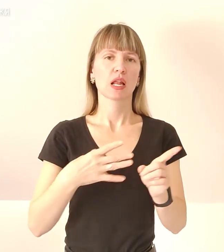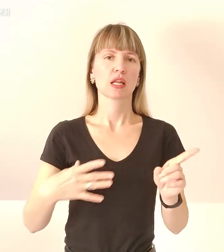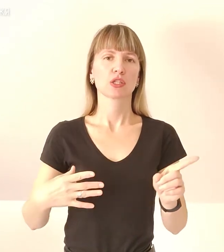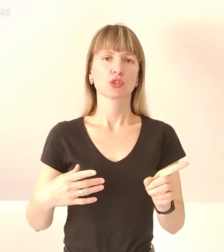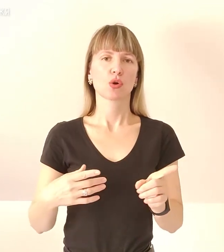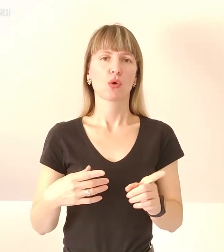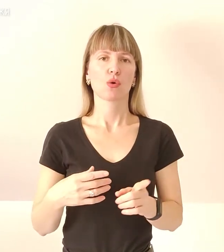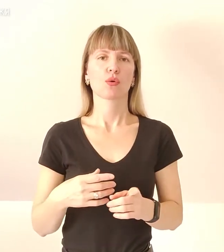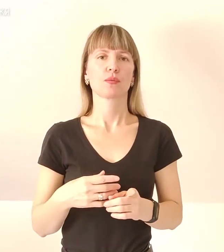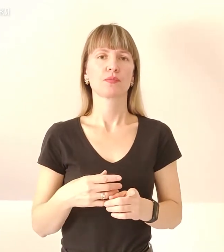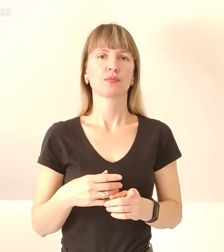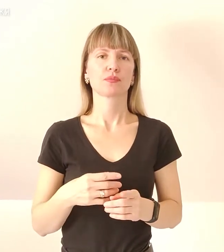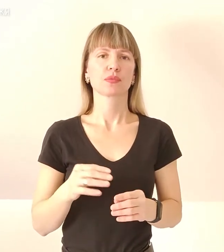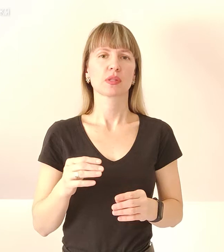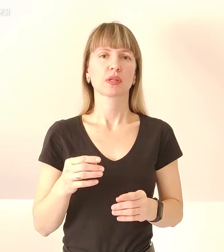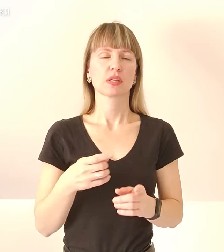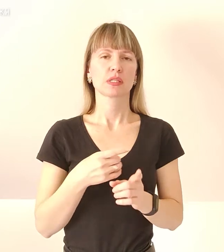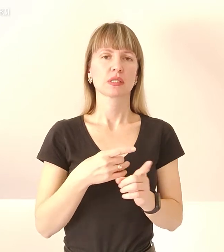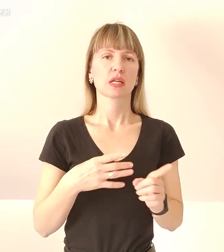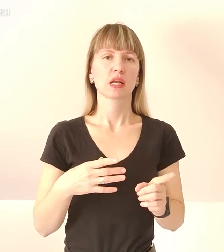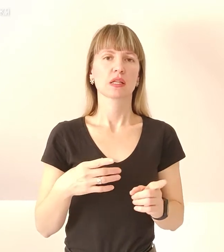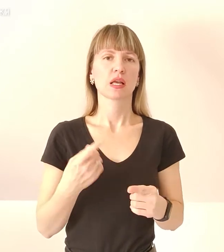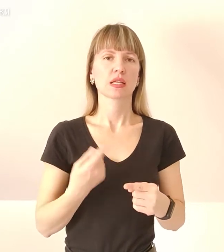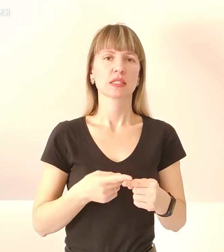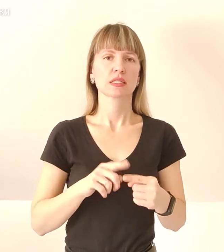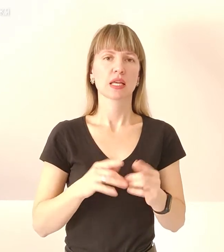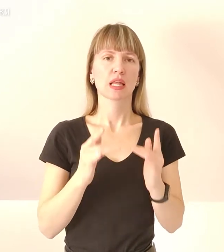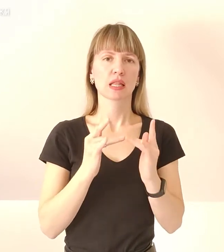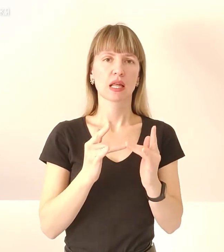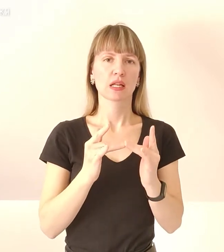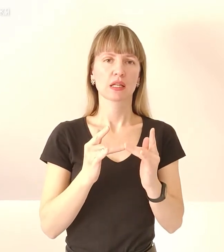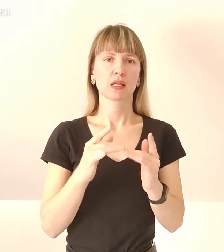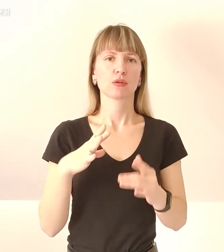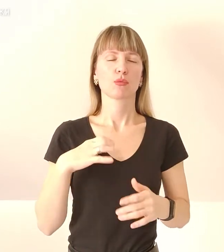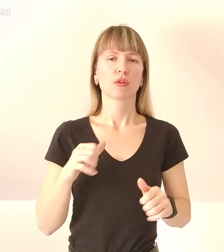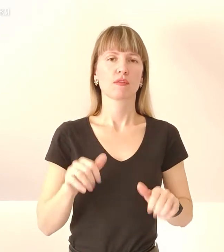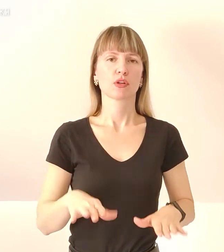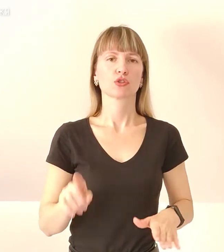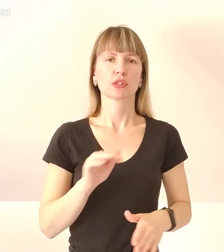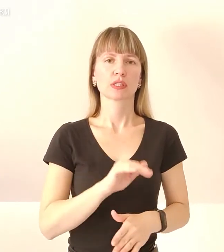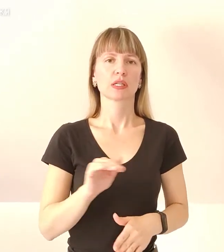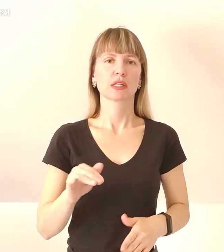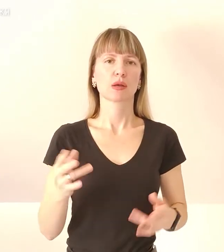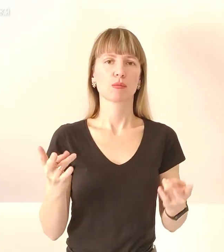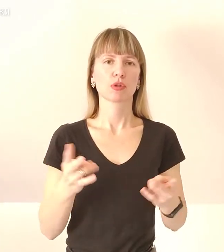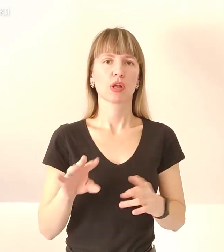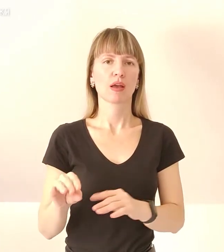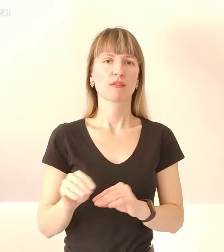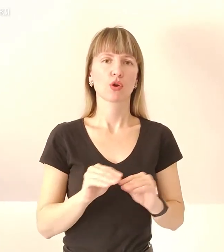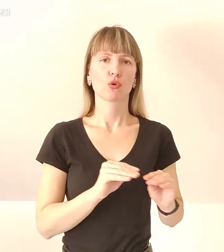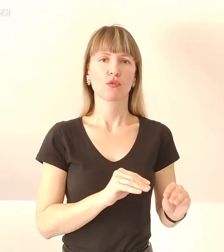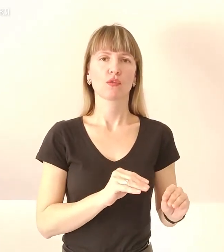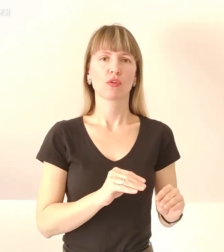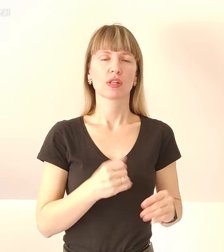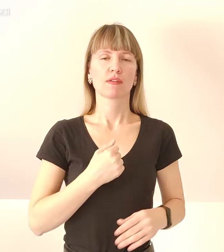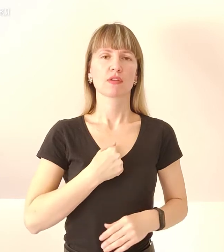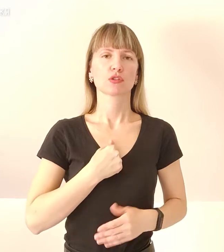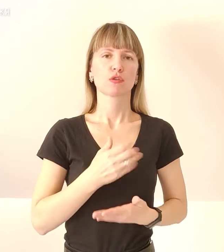знаряддя саме цей інтернат, було вирішено, що дітей потрібно евакуювати. Військовослужбовці